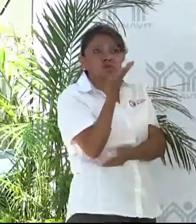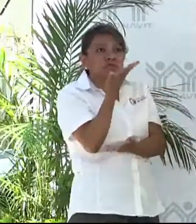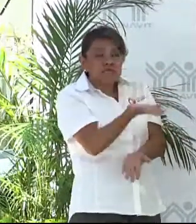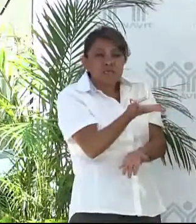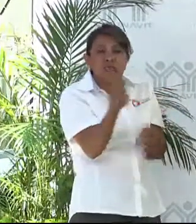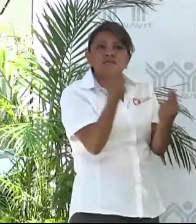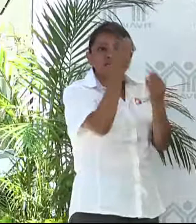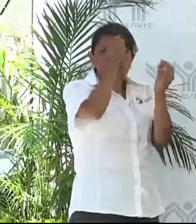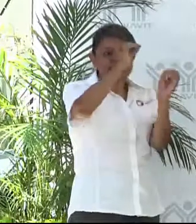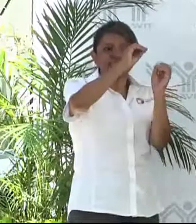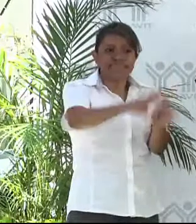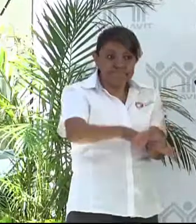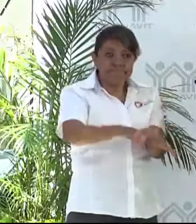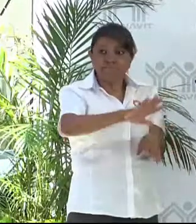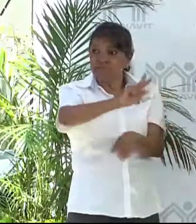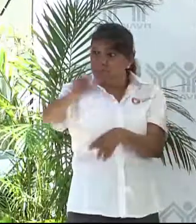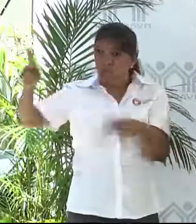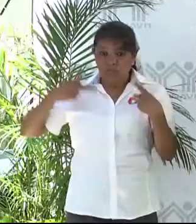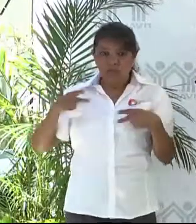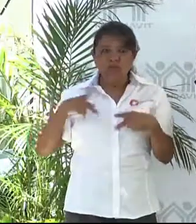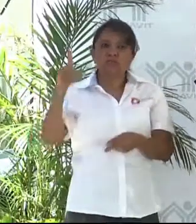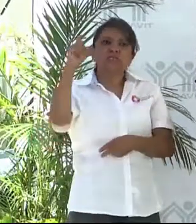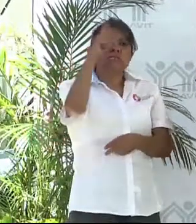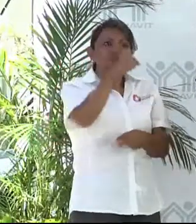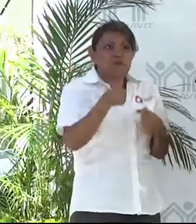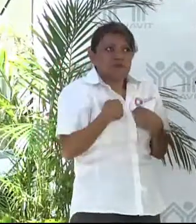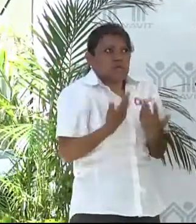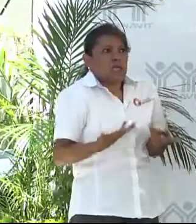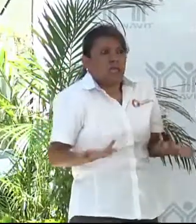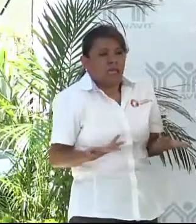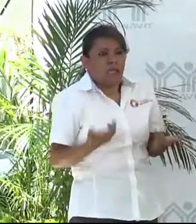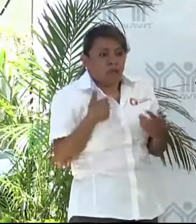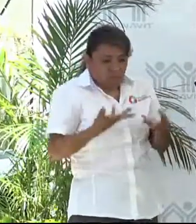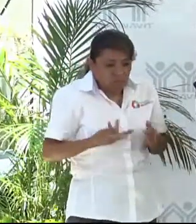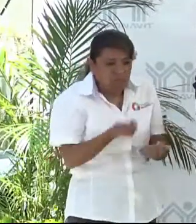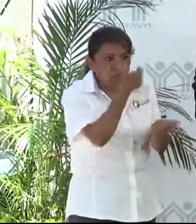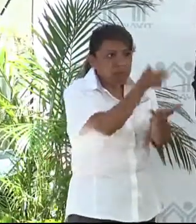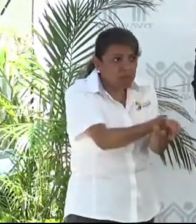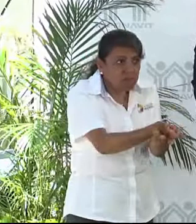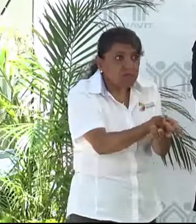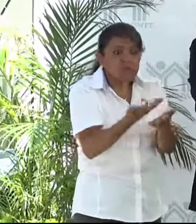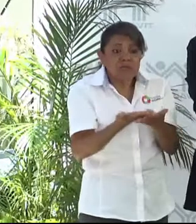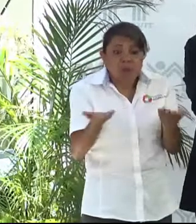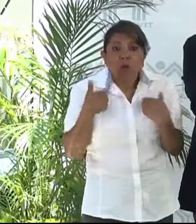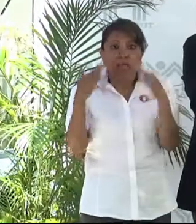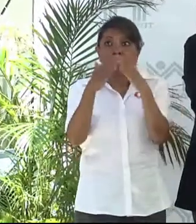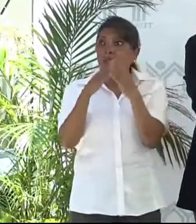Tuvimos crisis social y de inseguridad por ese abandono de muchos desarrollos inmobiliarios